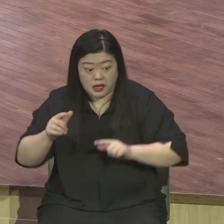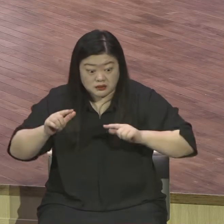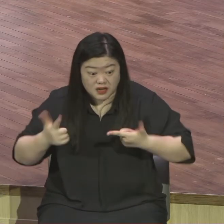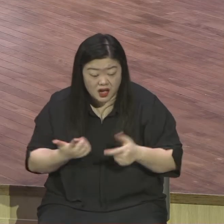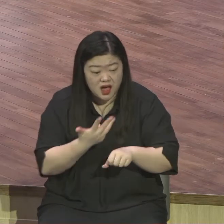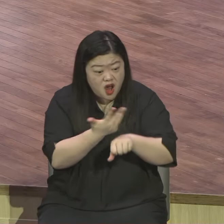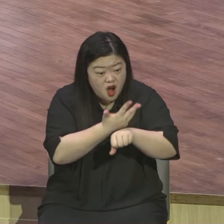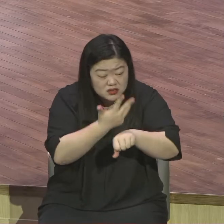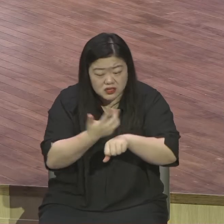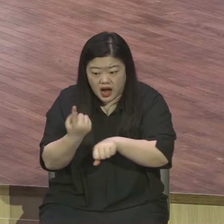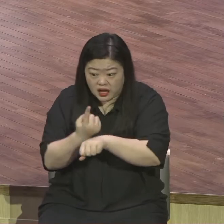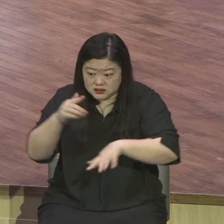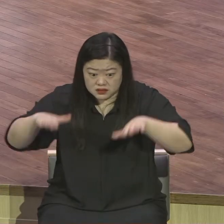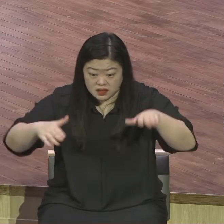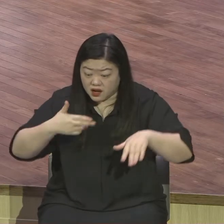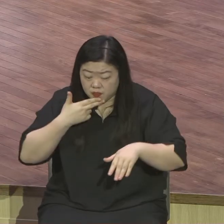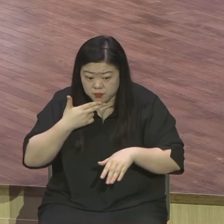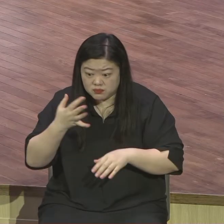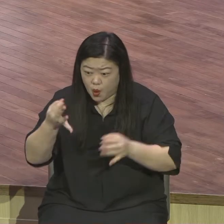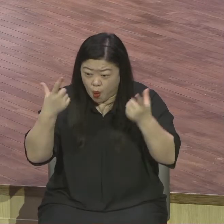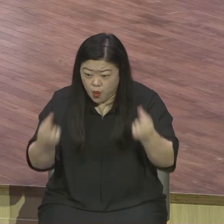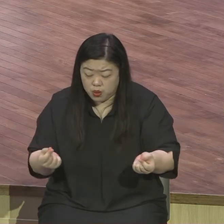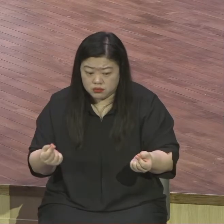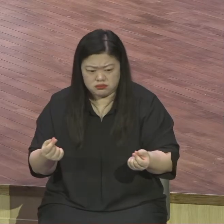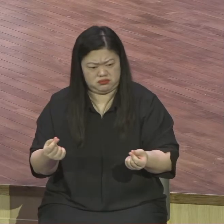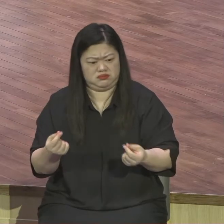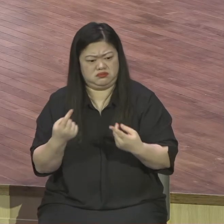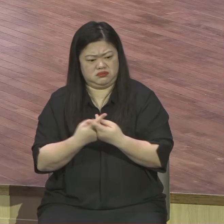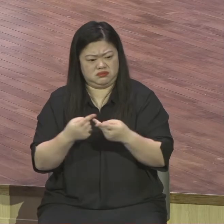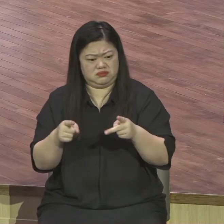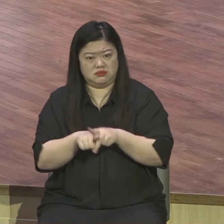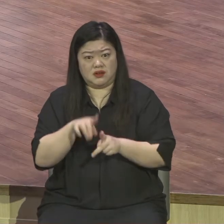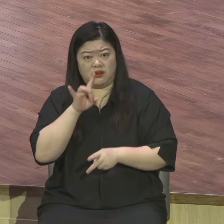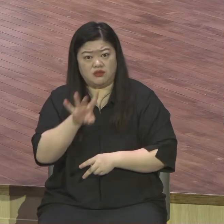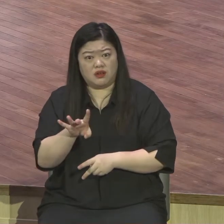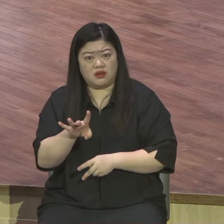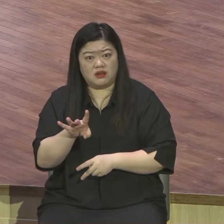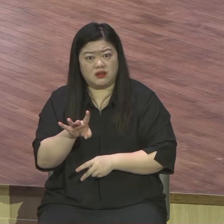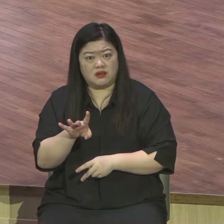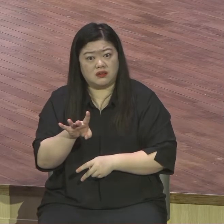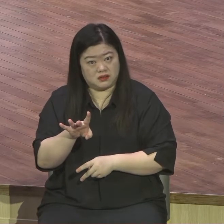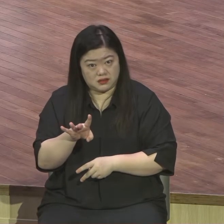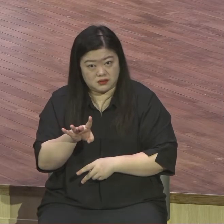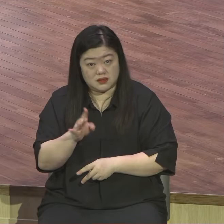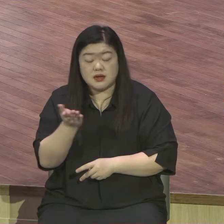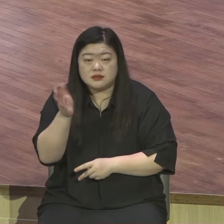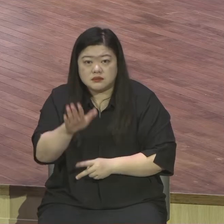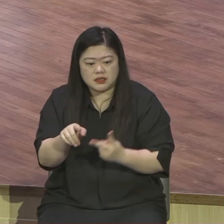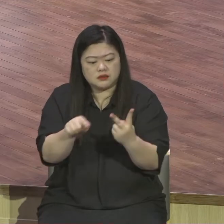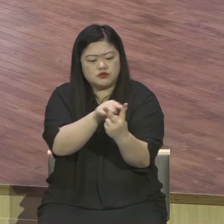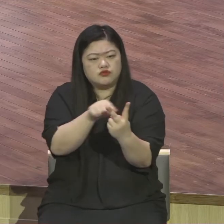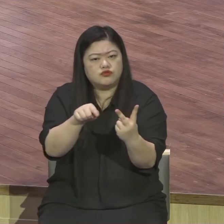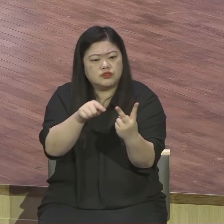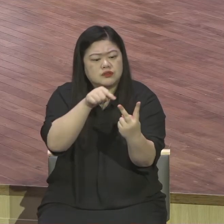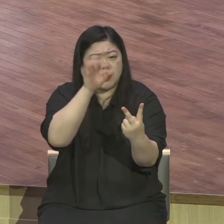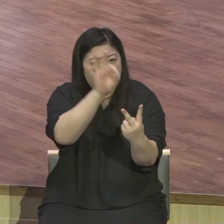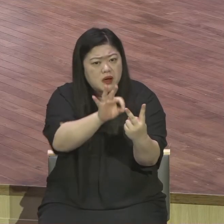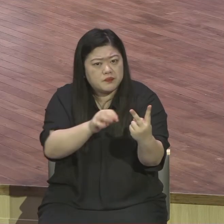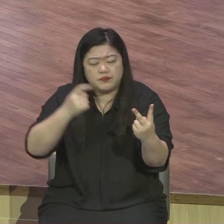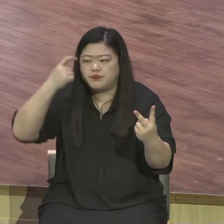내용은 그런데 이와는 달리 영의 눈이 열린 사람 정말로